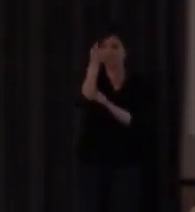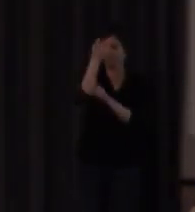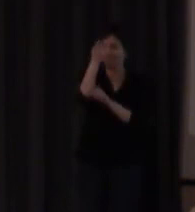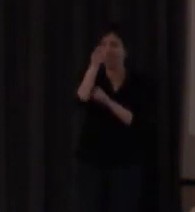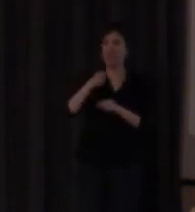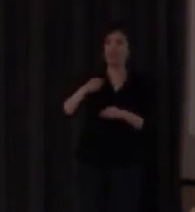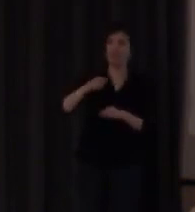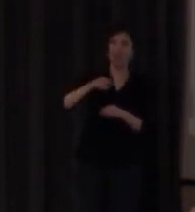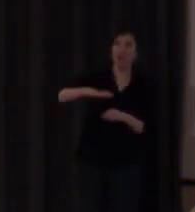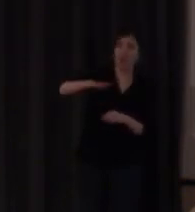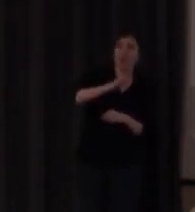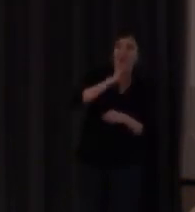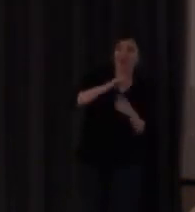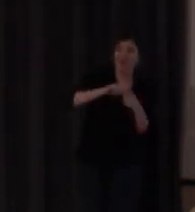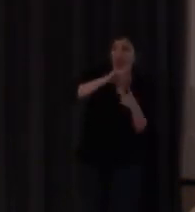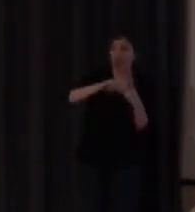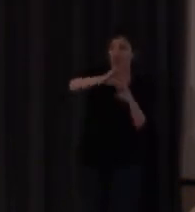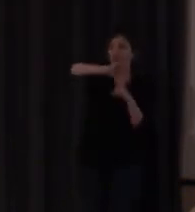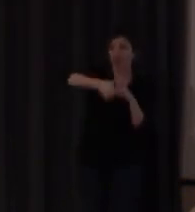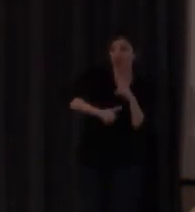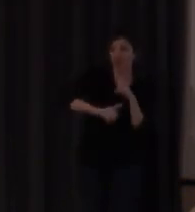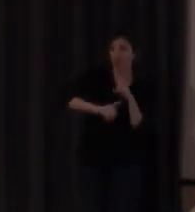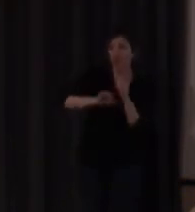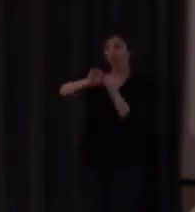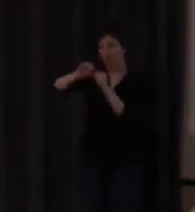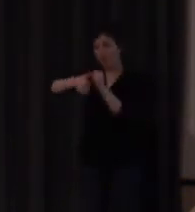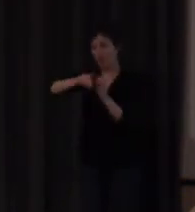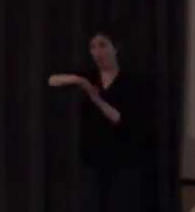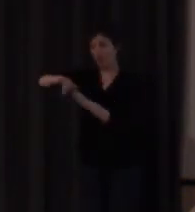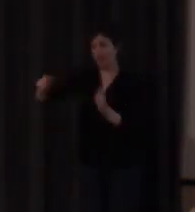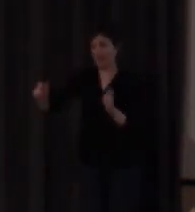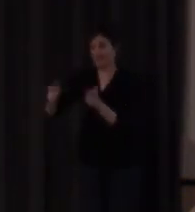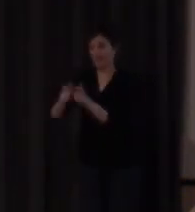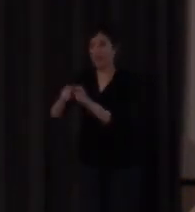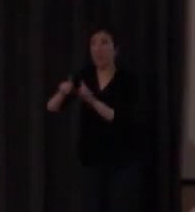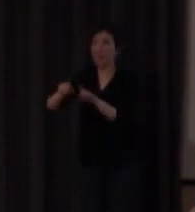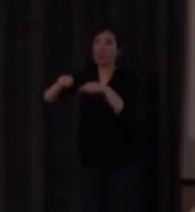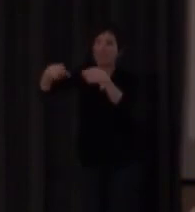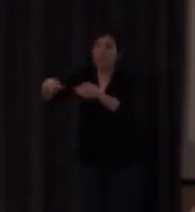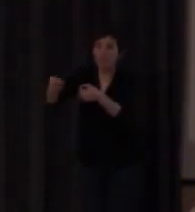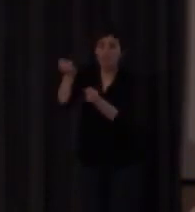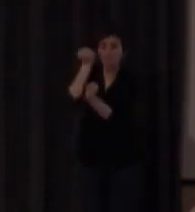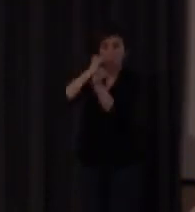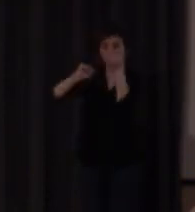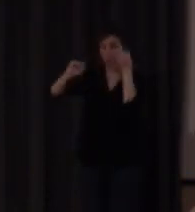configuración va descendiendo solo un poco en la configuración y los movimientos que son algo más complejo